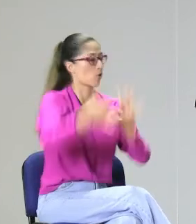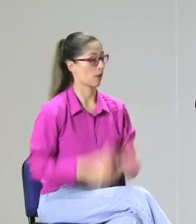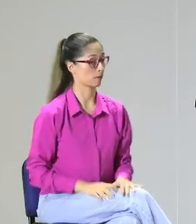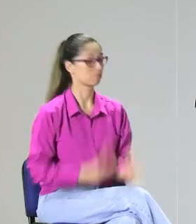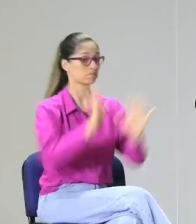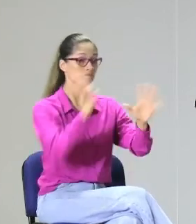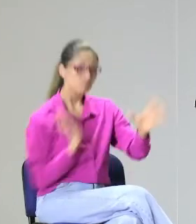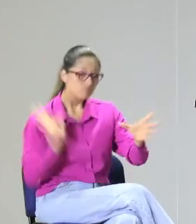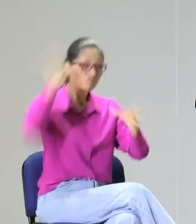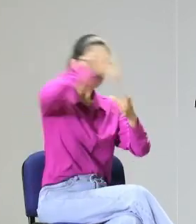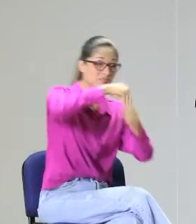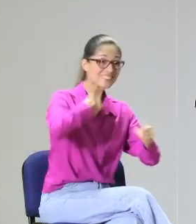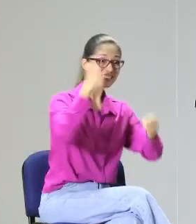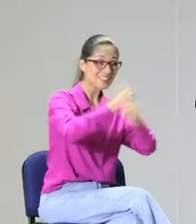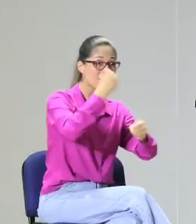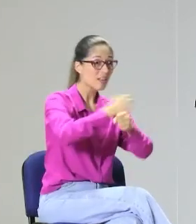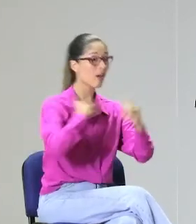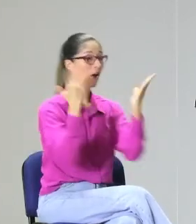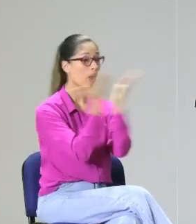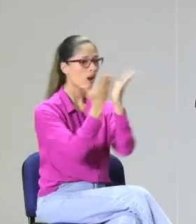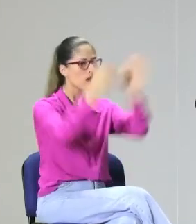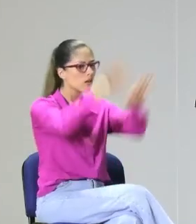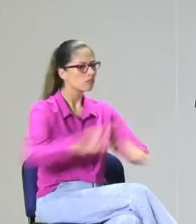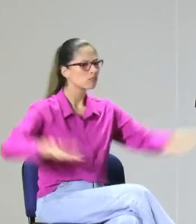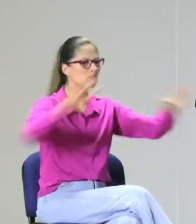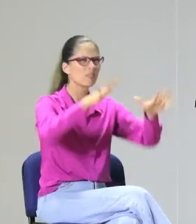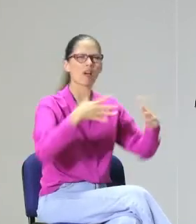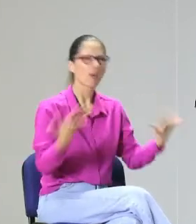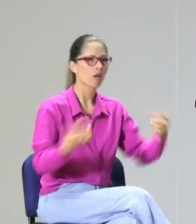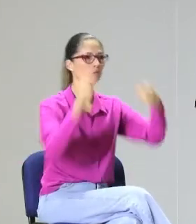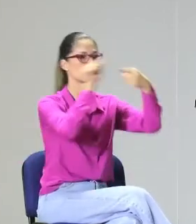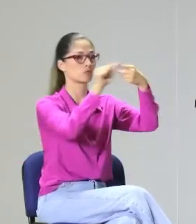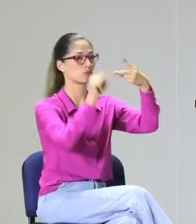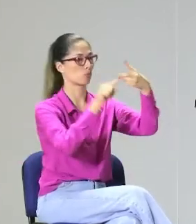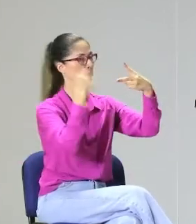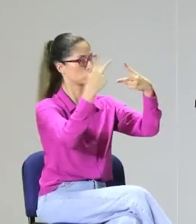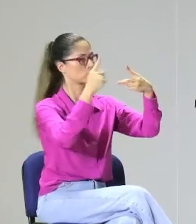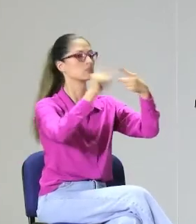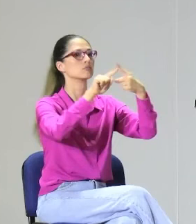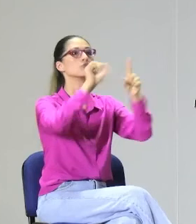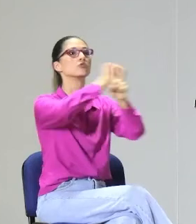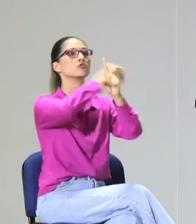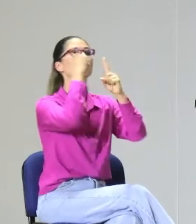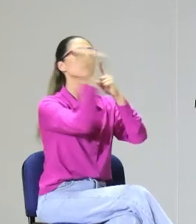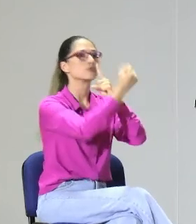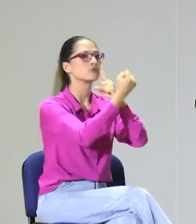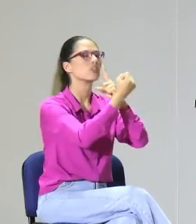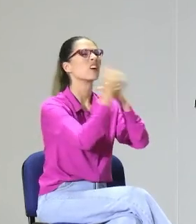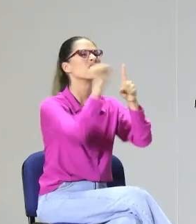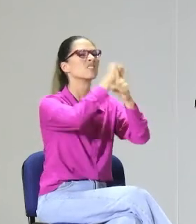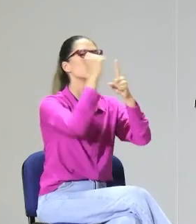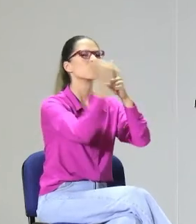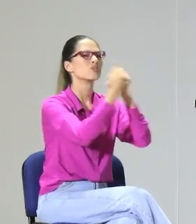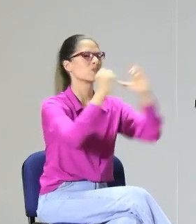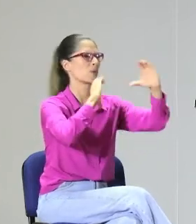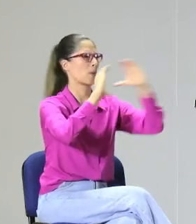y que sobre todo tiene propiedad en la lengua de señas y el uso. Y también hay que resaltar dos